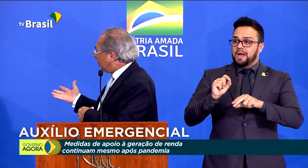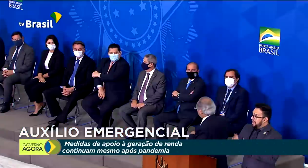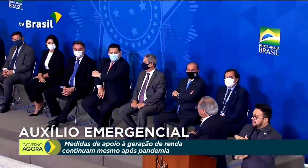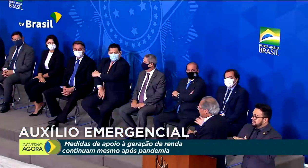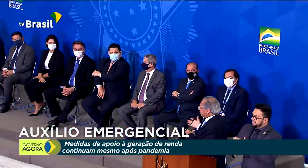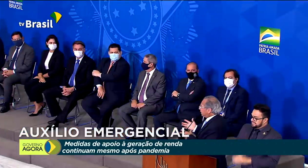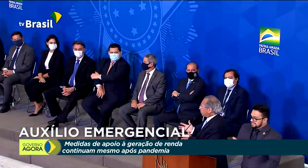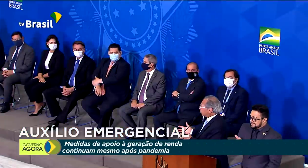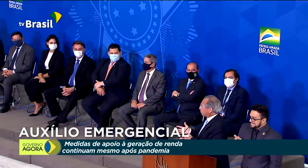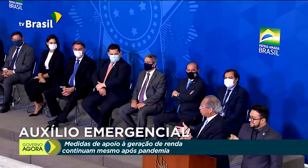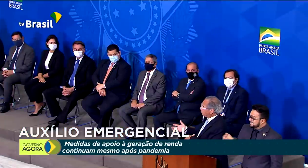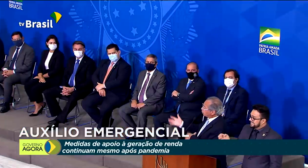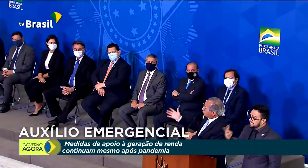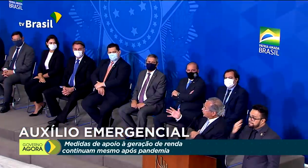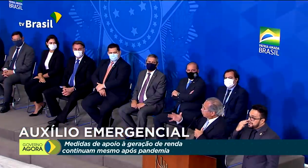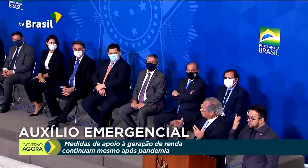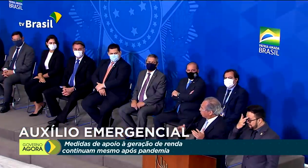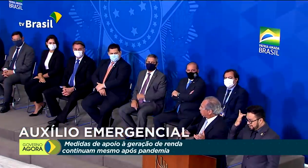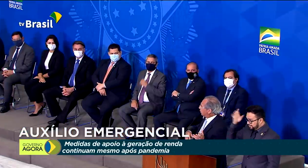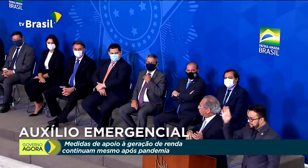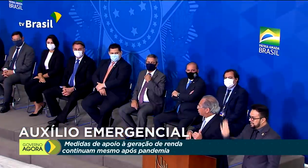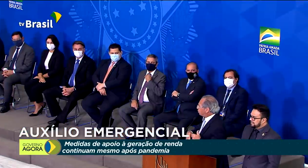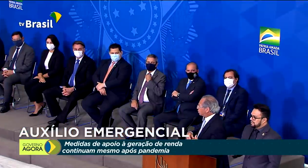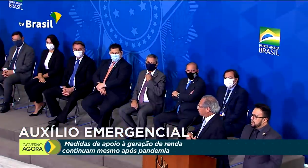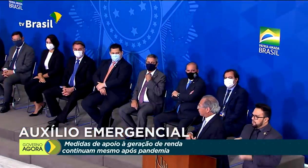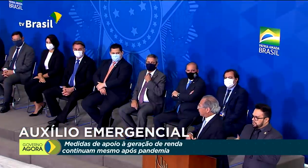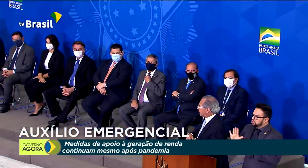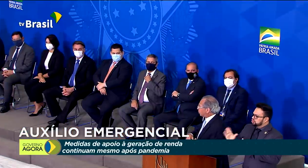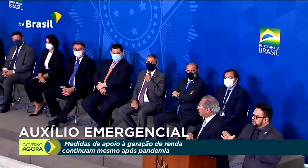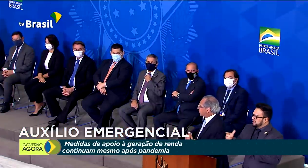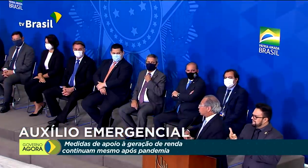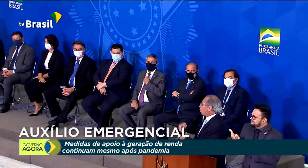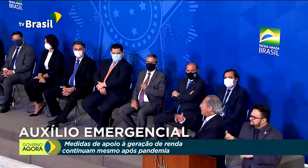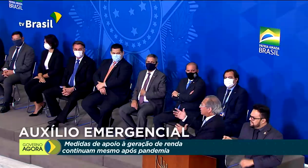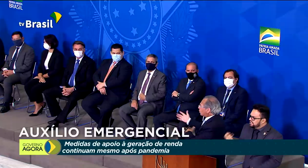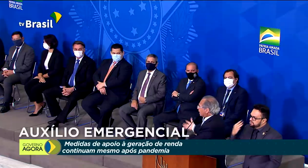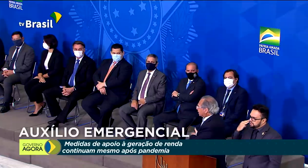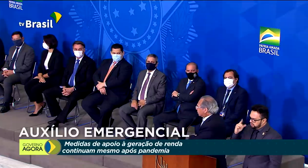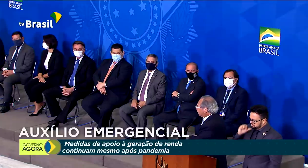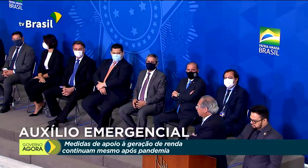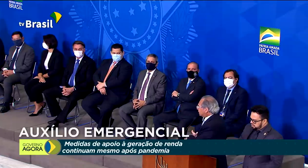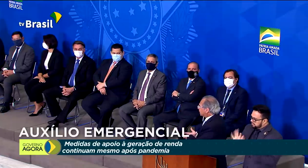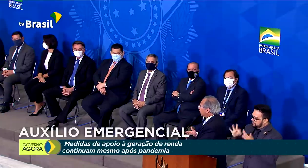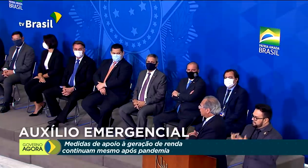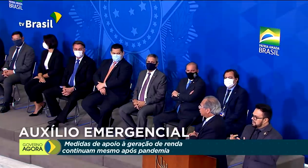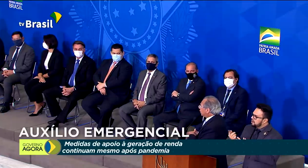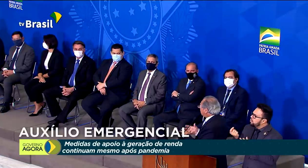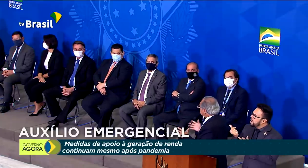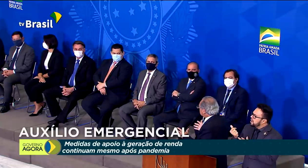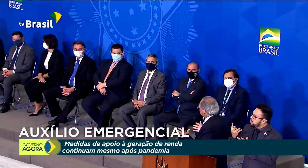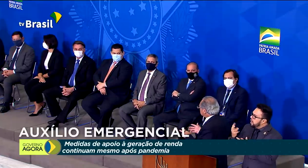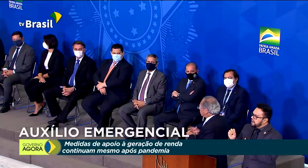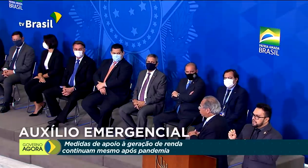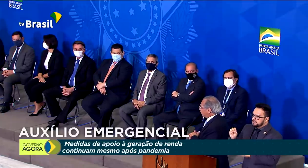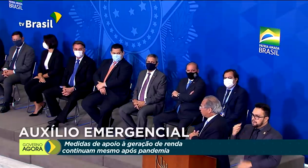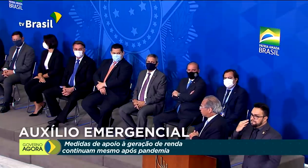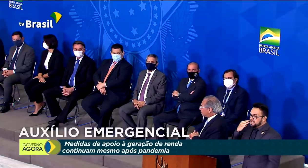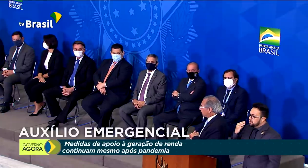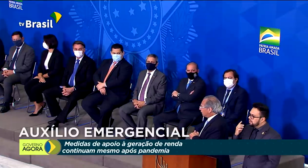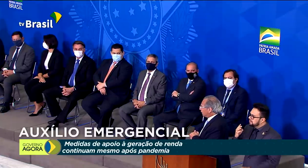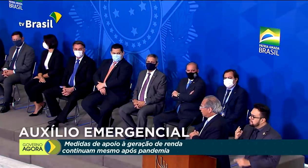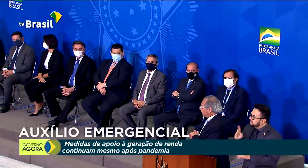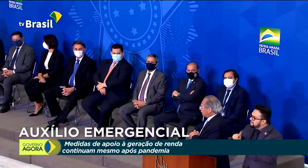60 milhões de brasileiros, quando somos 20 e poucos milhões do Bolsa Família, com esses quase 40 milhões de invisíveis que